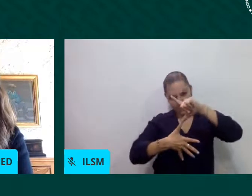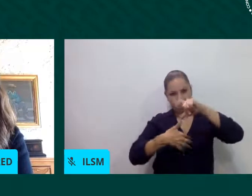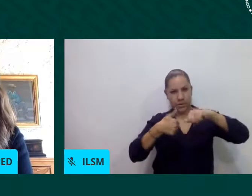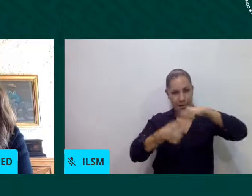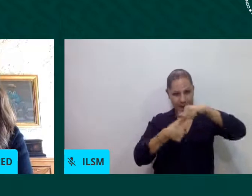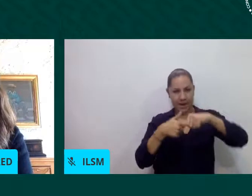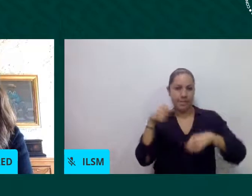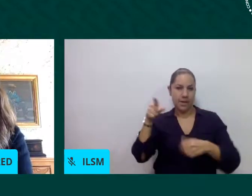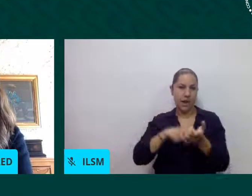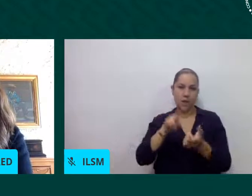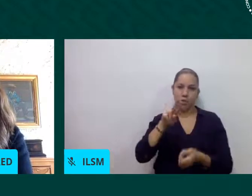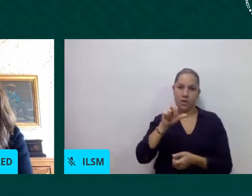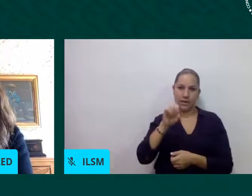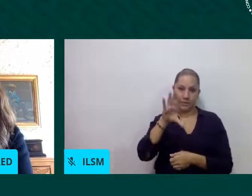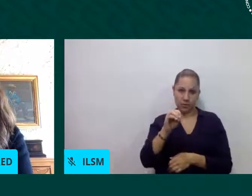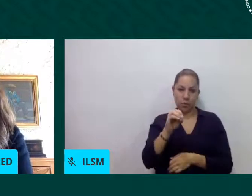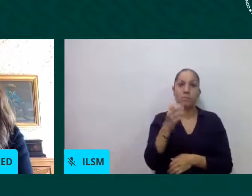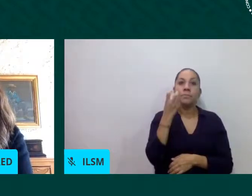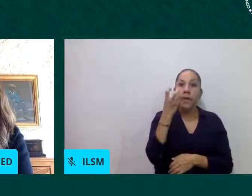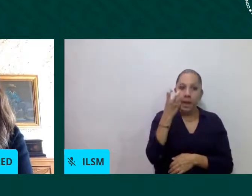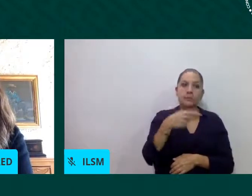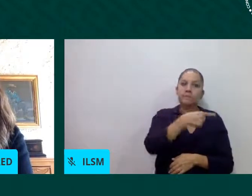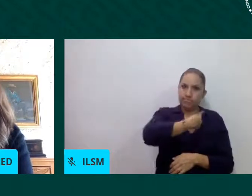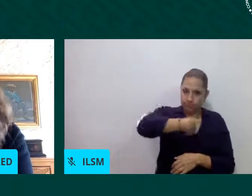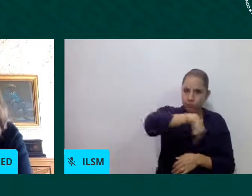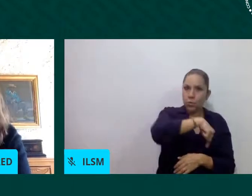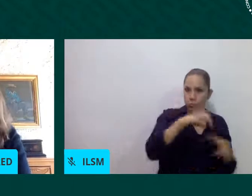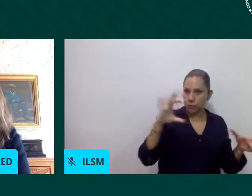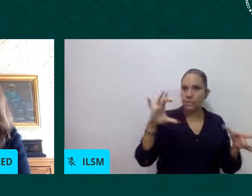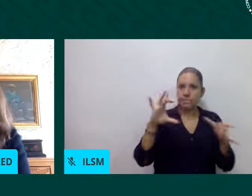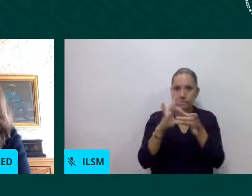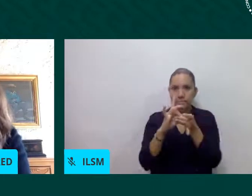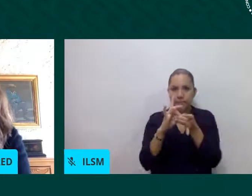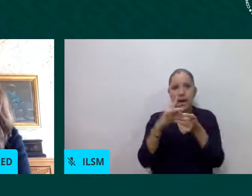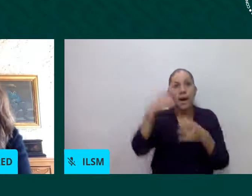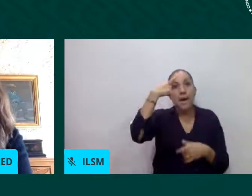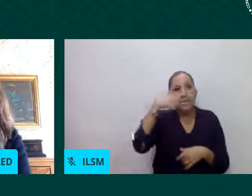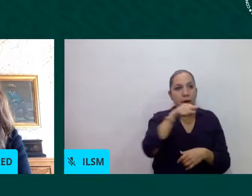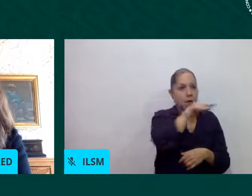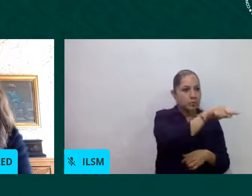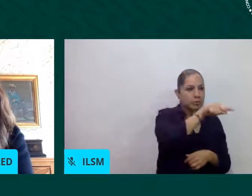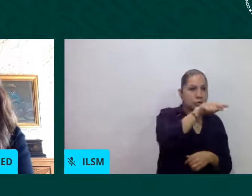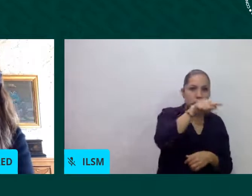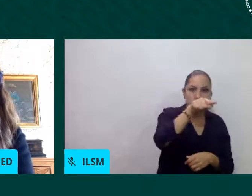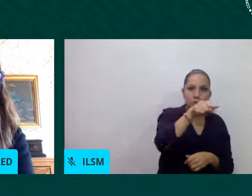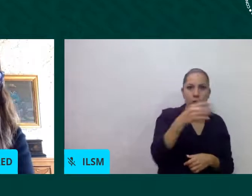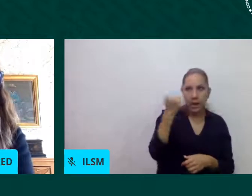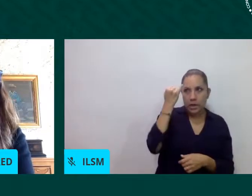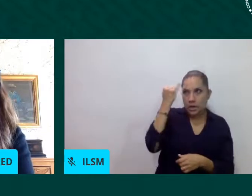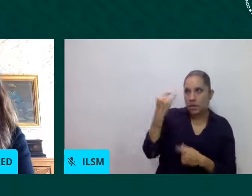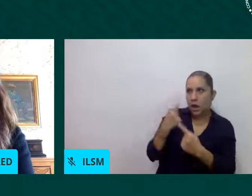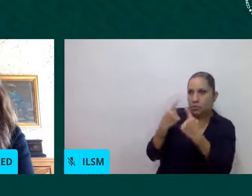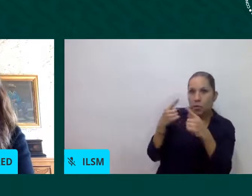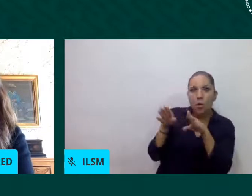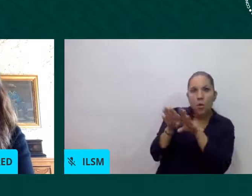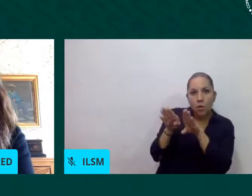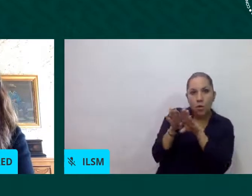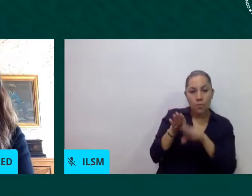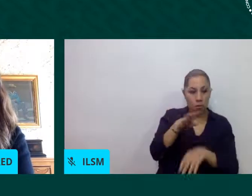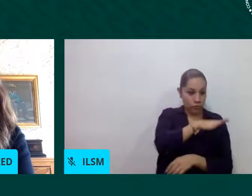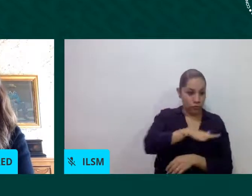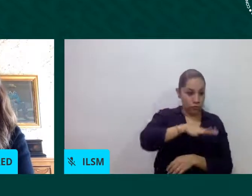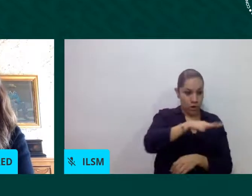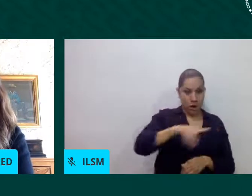xenofobia el cual integra en conjunto líneas de acción para que las instancias públicas de la ciudad atendamos las principales problemáticas que